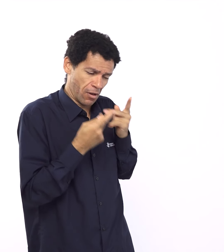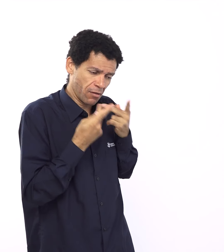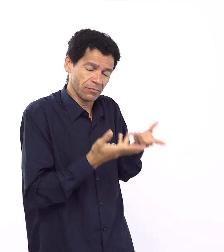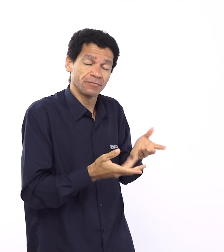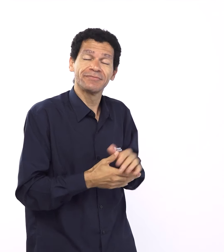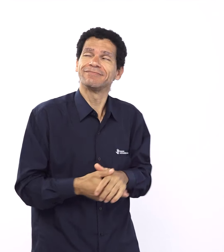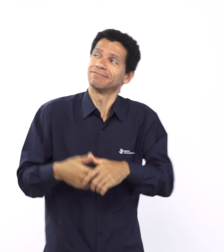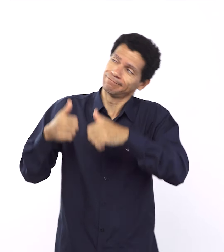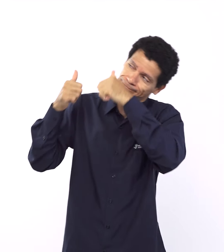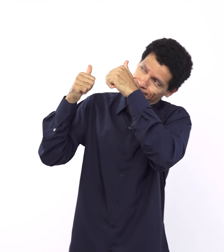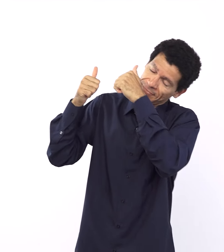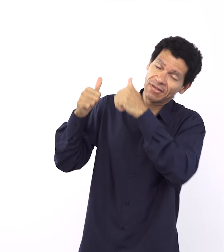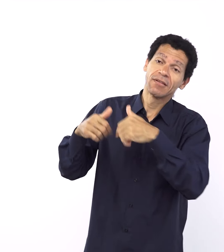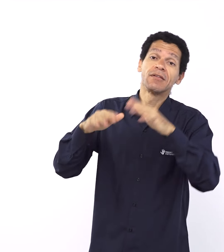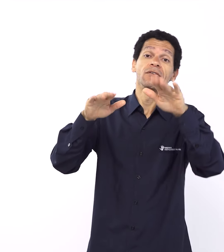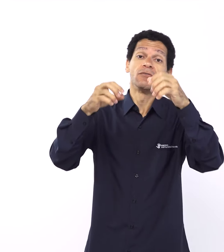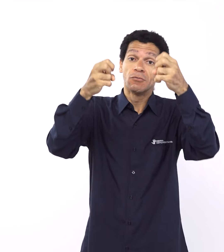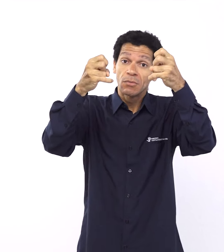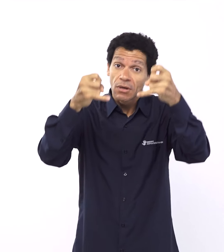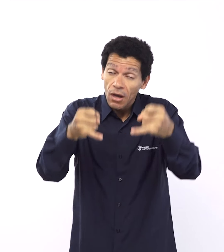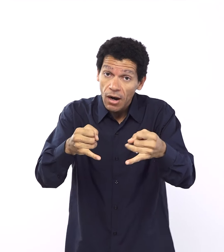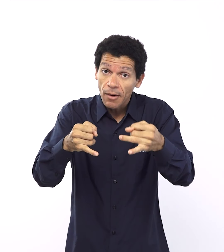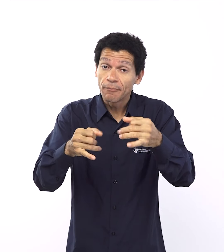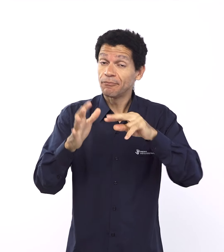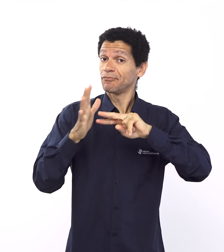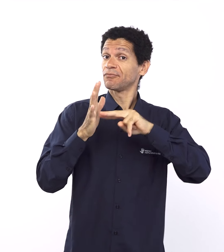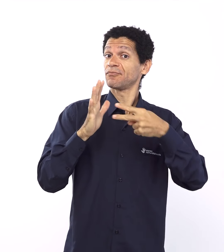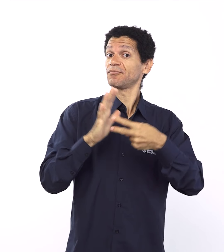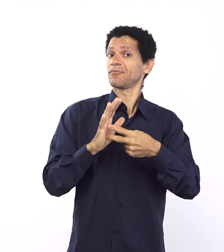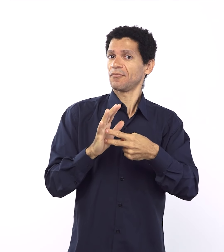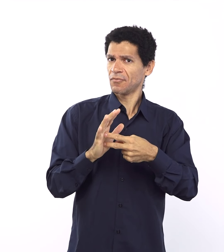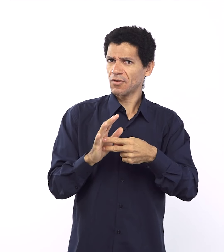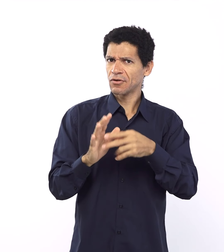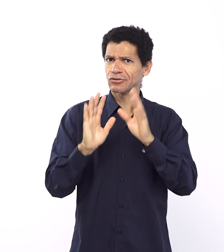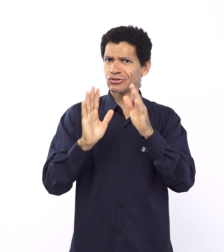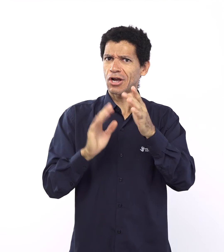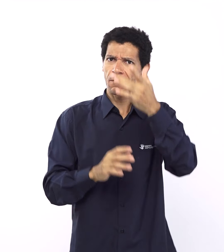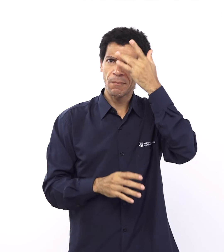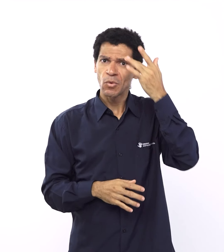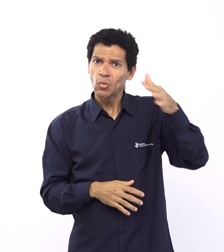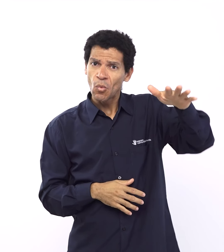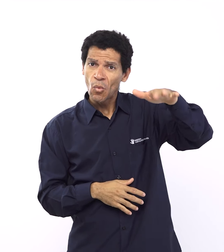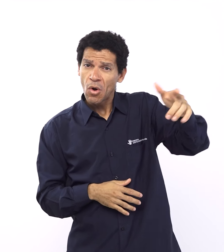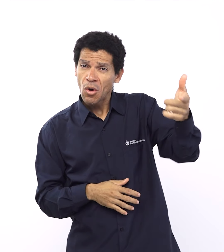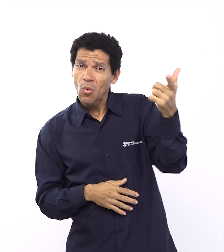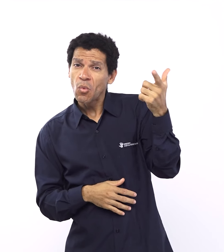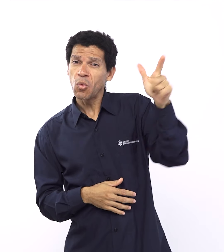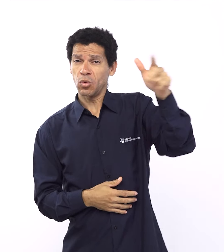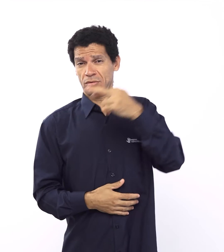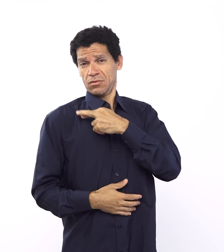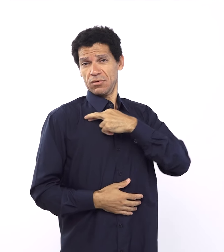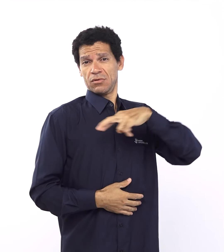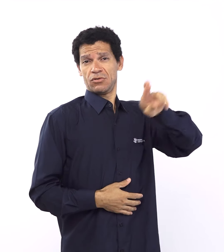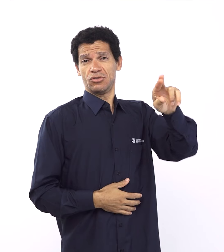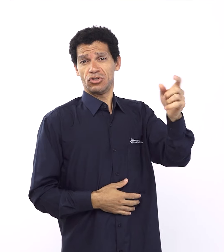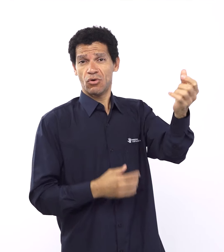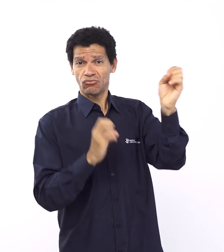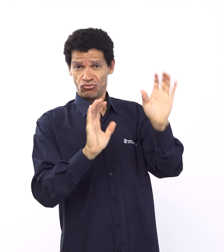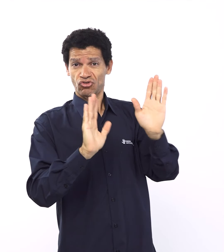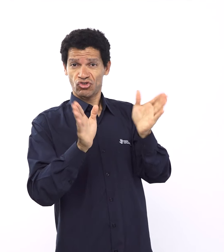coisa da graça. Esse negócio de graça é meio injusto, assim, né? Porque como é que pode Deus fazer tudo e eu não fazer nada? É injusto esse